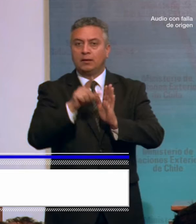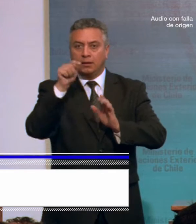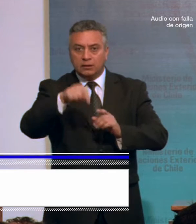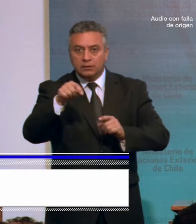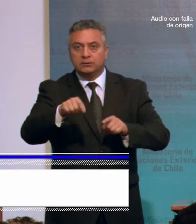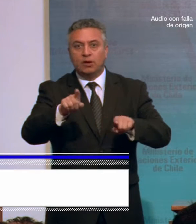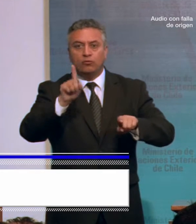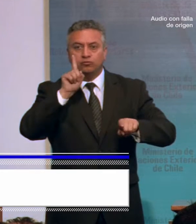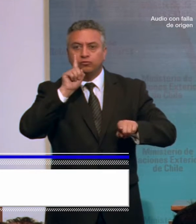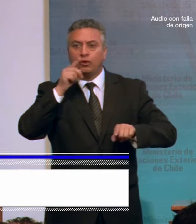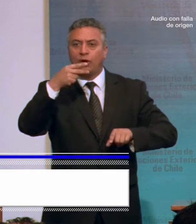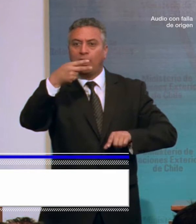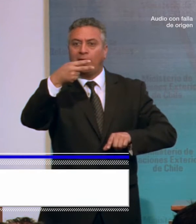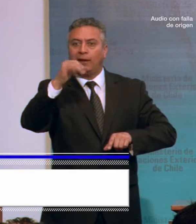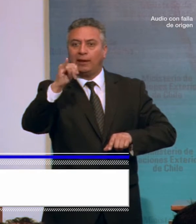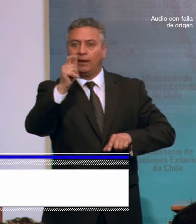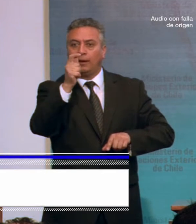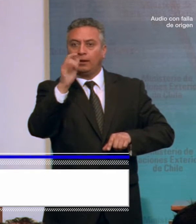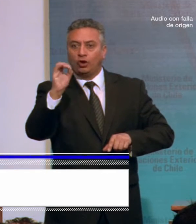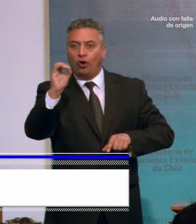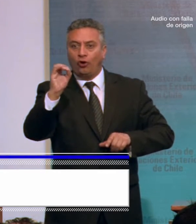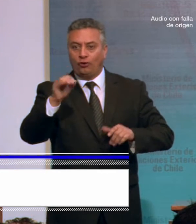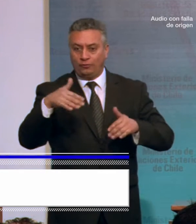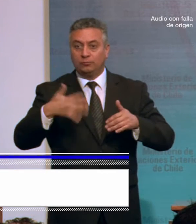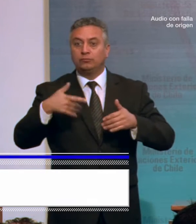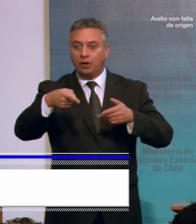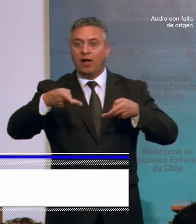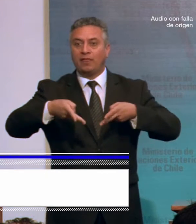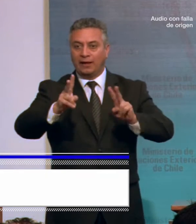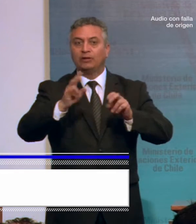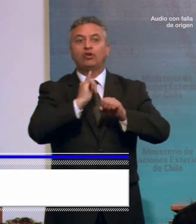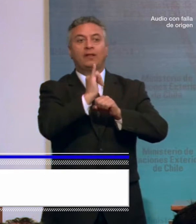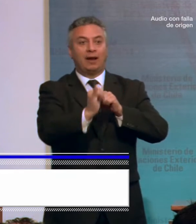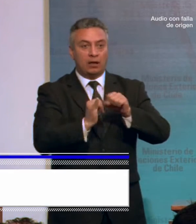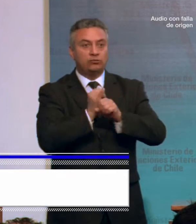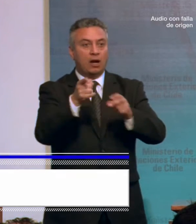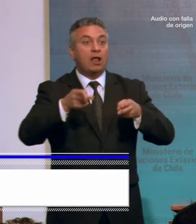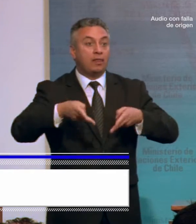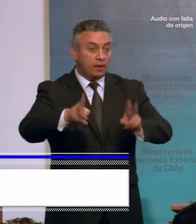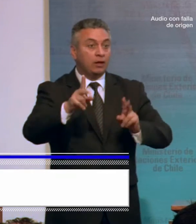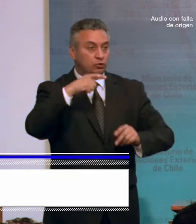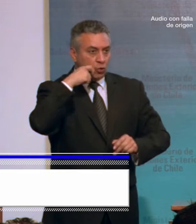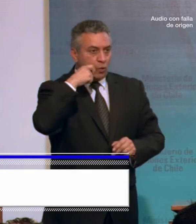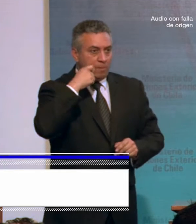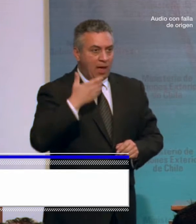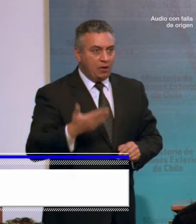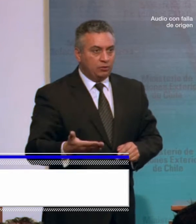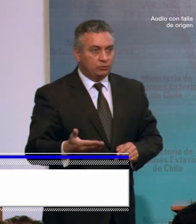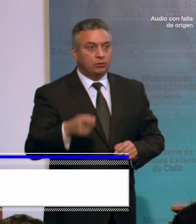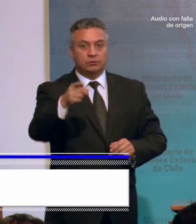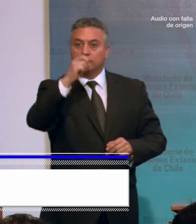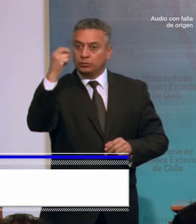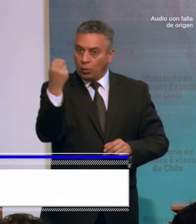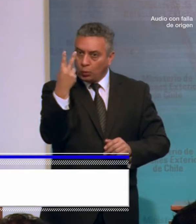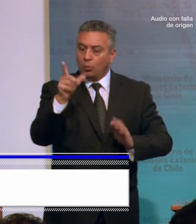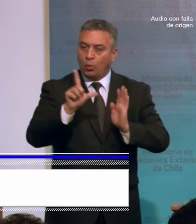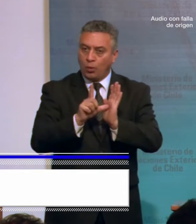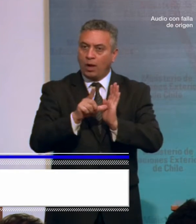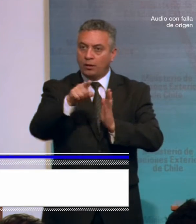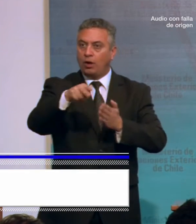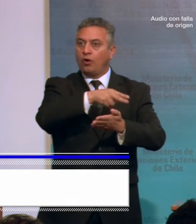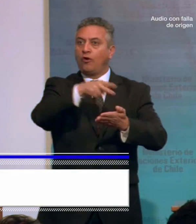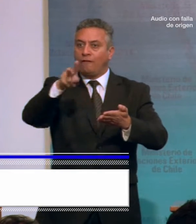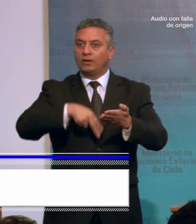constituye un hito en el avance y conciliación del derecho internacional de los derechos humanos. En segundo lugar, porque la